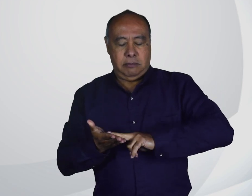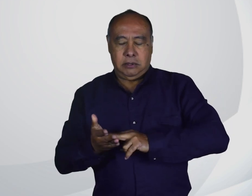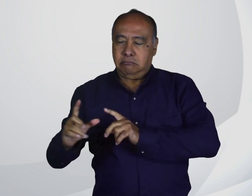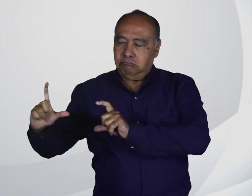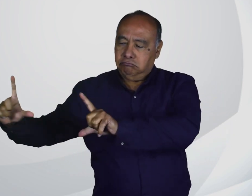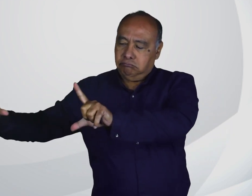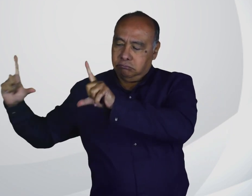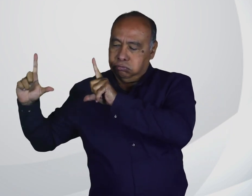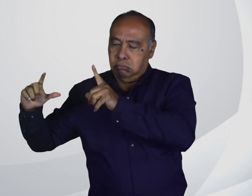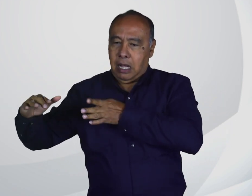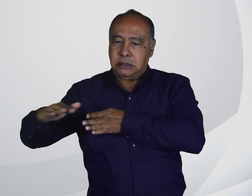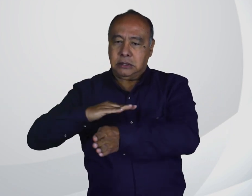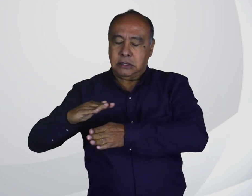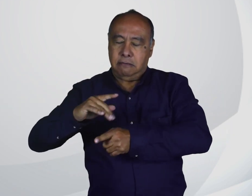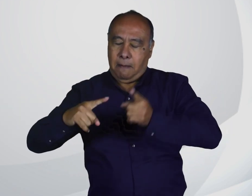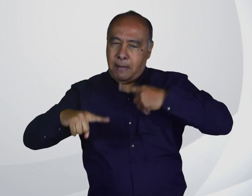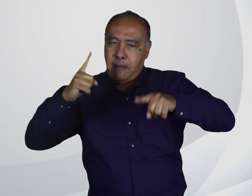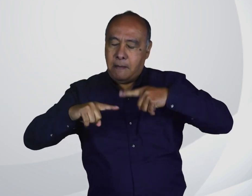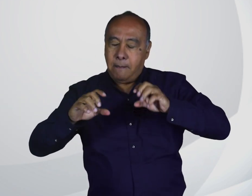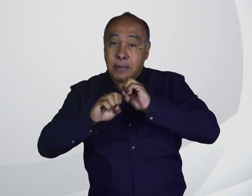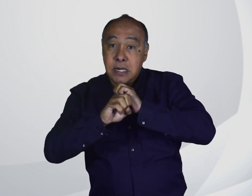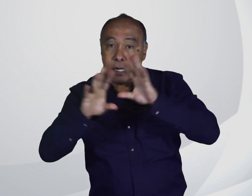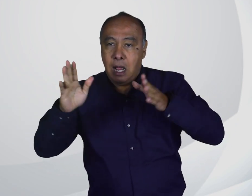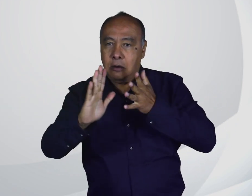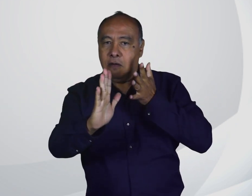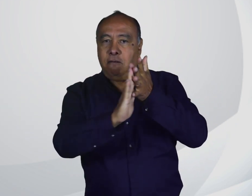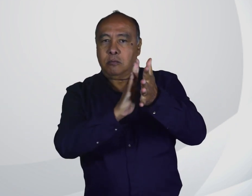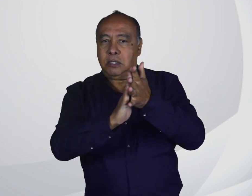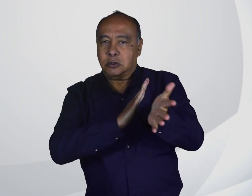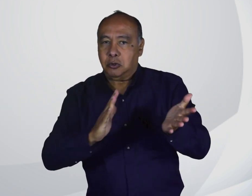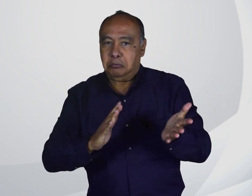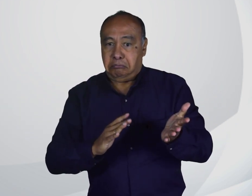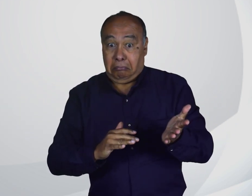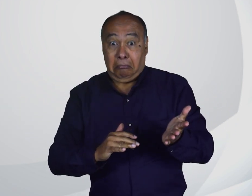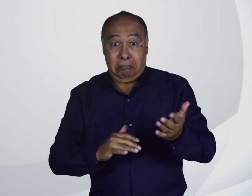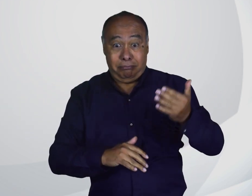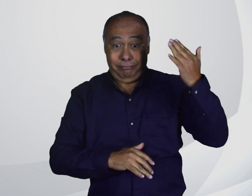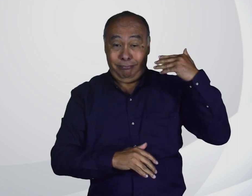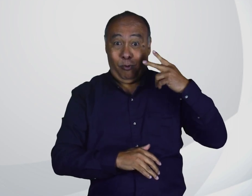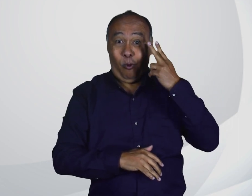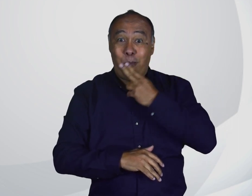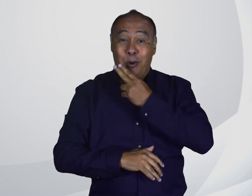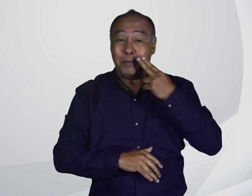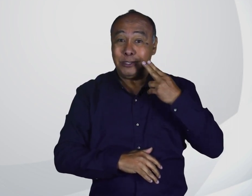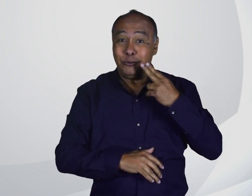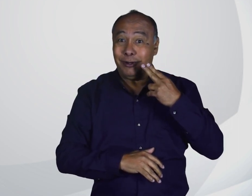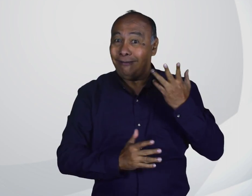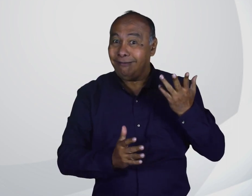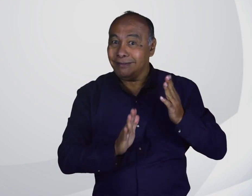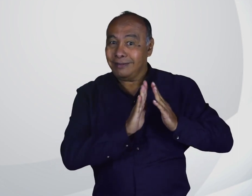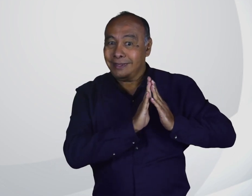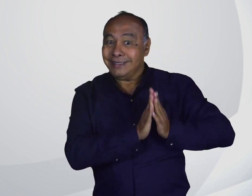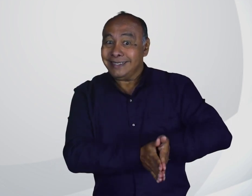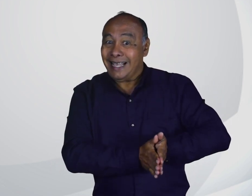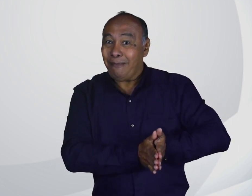accesible con intérprete de lengua de señas para tener esta información, para saber qué pasó con los